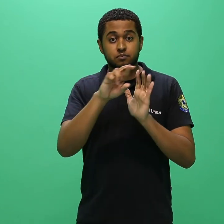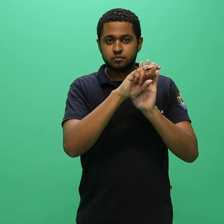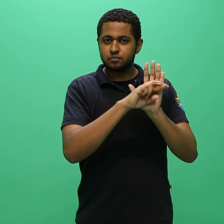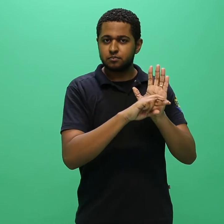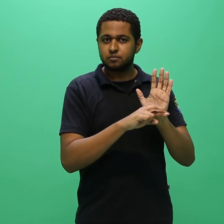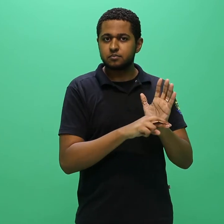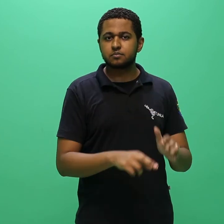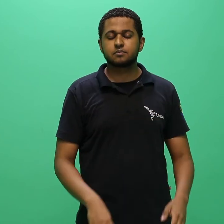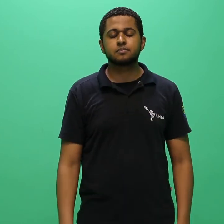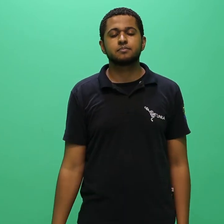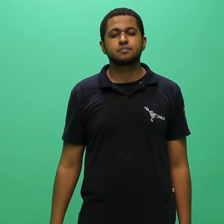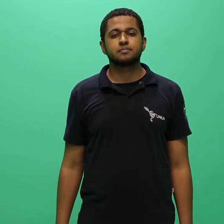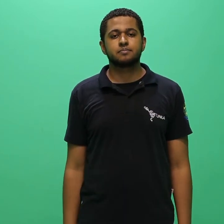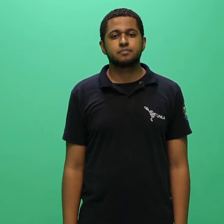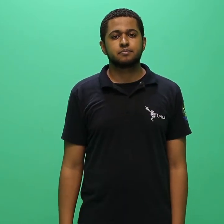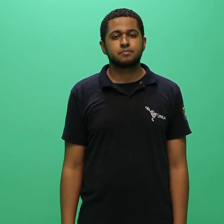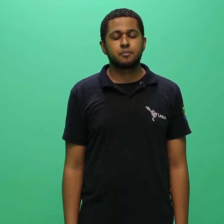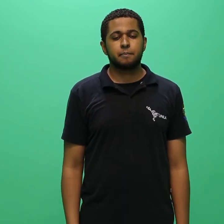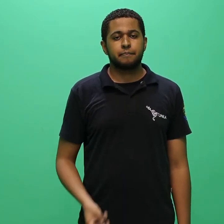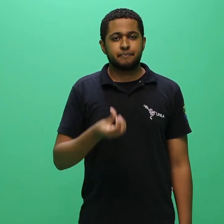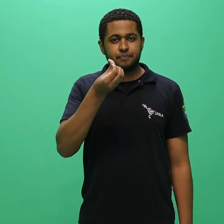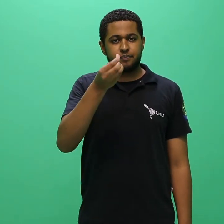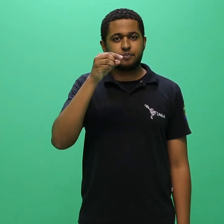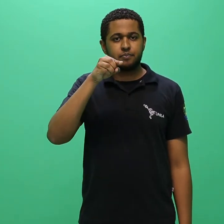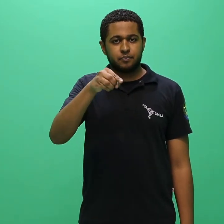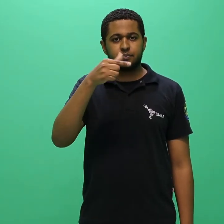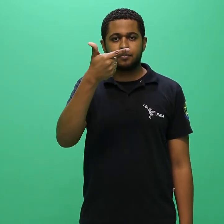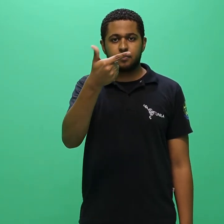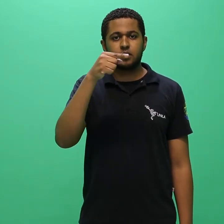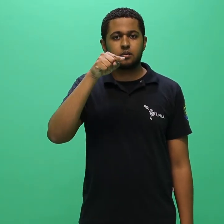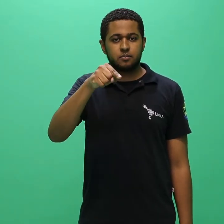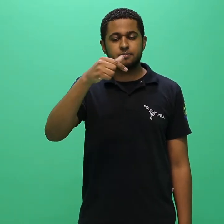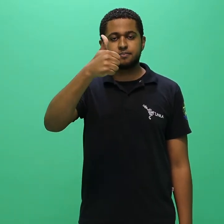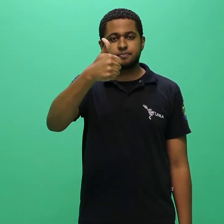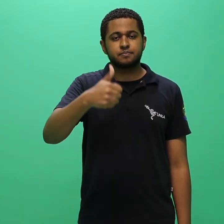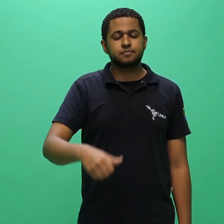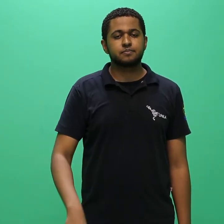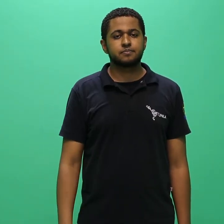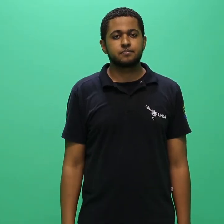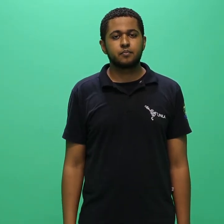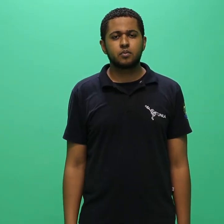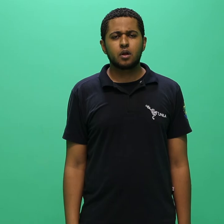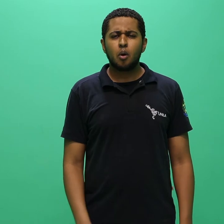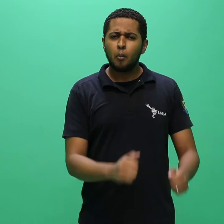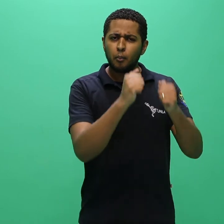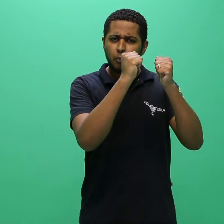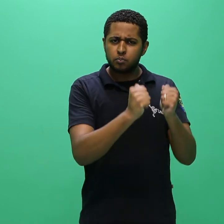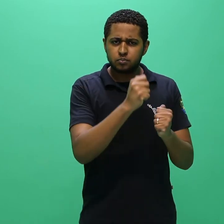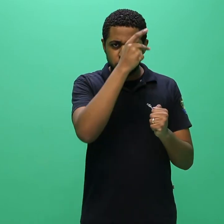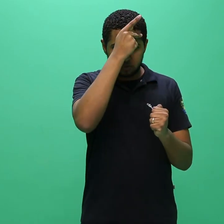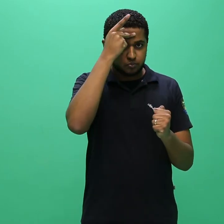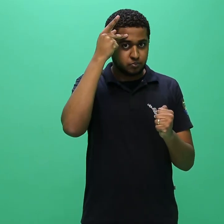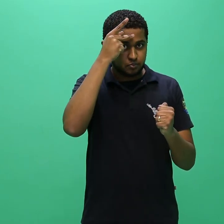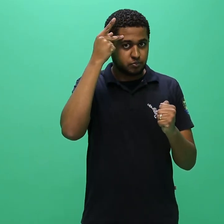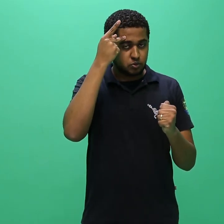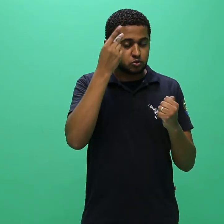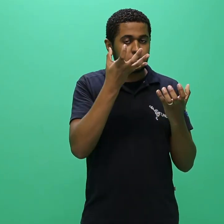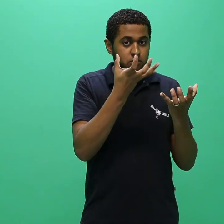6.2.1. Poderá se candidatar ao aproveitamento de diploma o